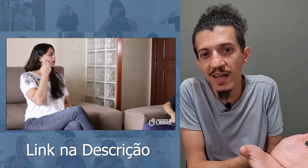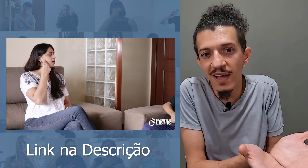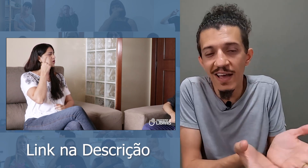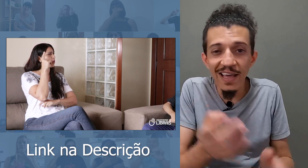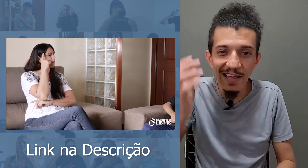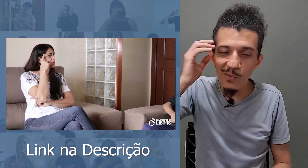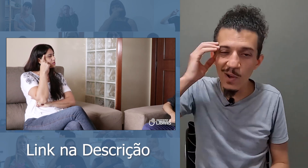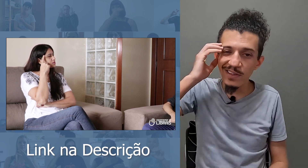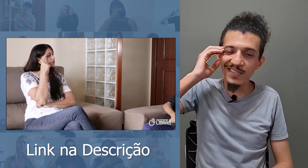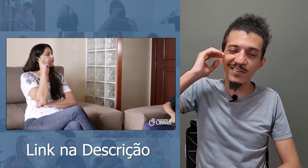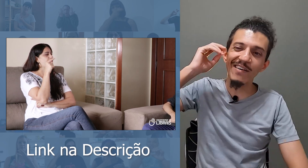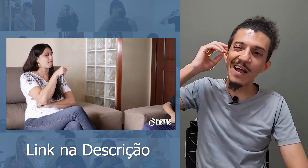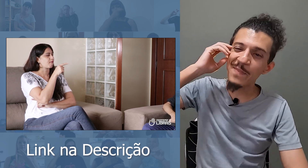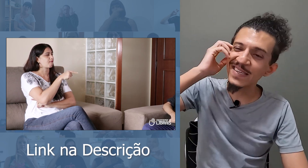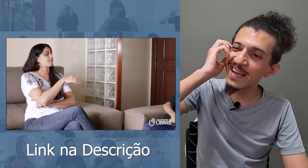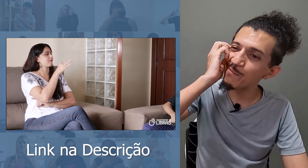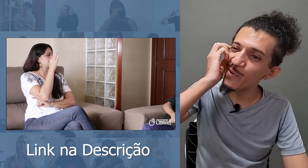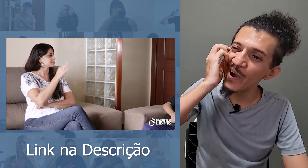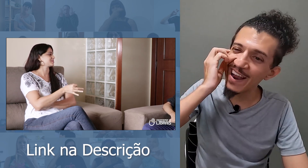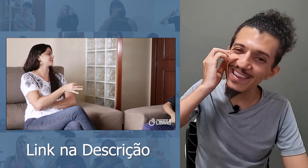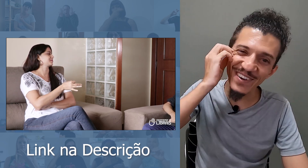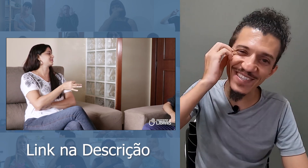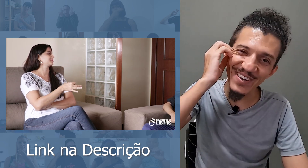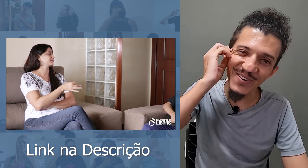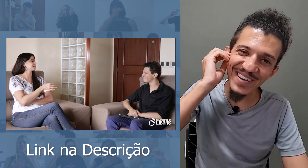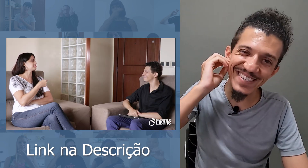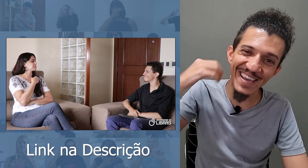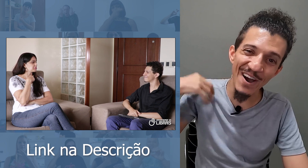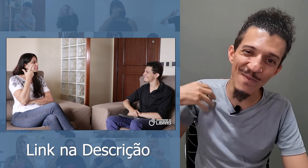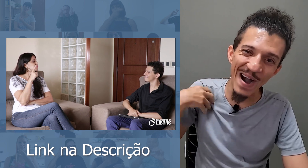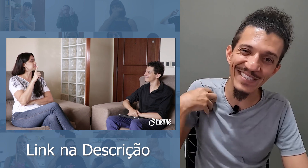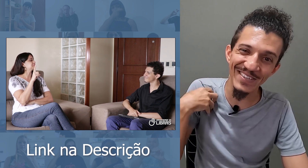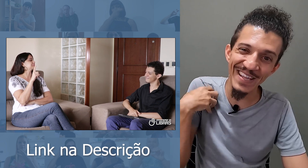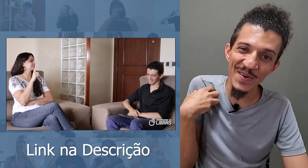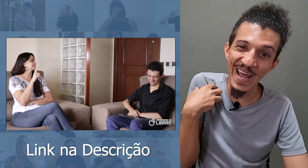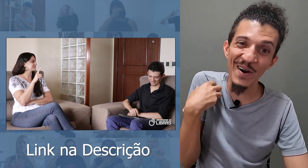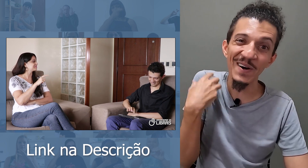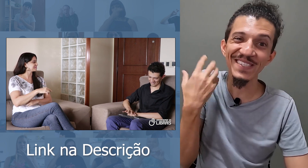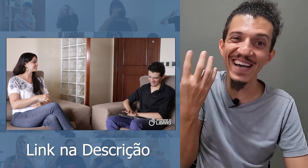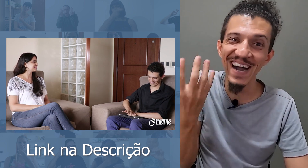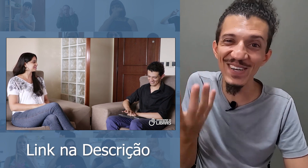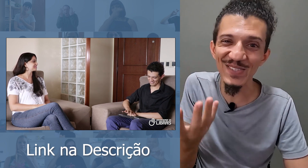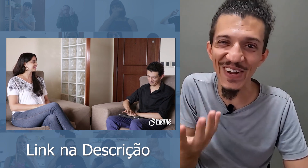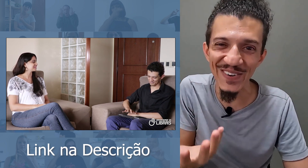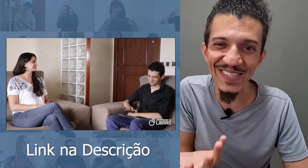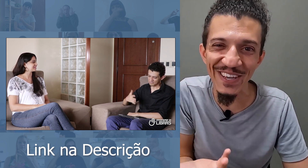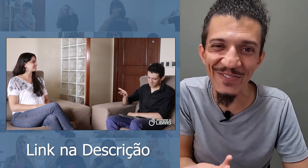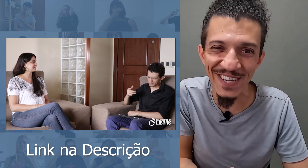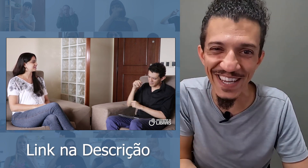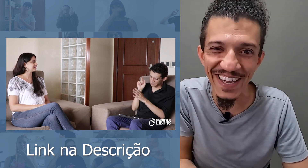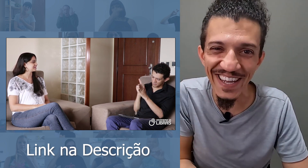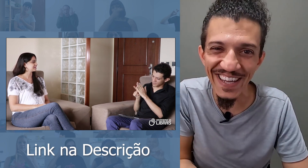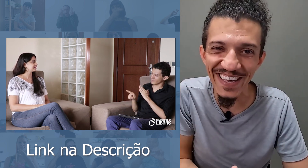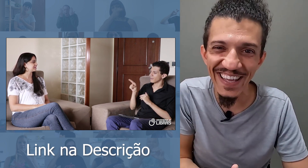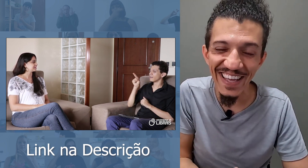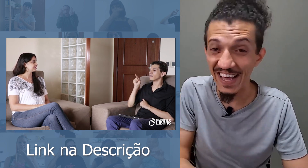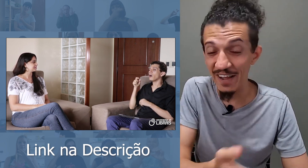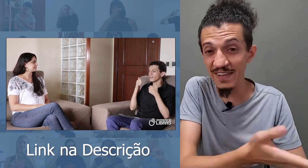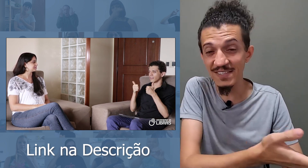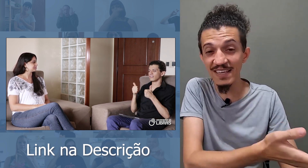E, enquanto isso, eu estava lá pensando, ela está fazendo coisas que eu, o Addison, demorei onze anos para conseguir fazer. Ela fez isso em